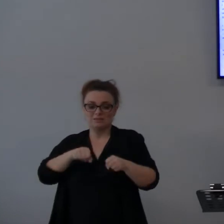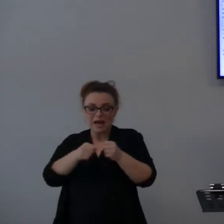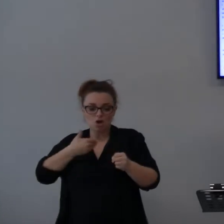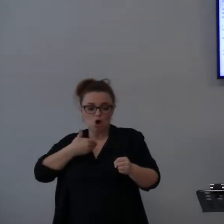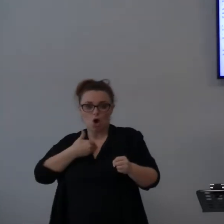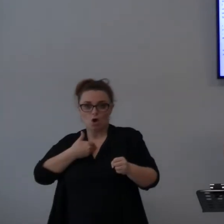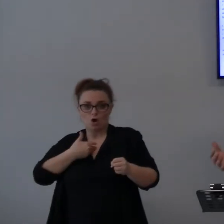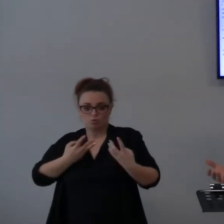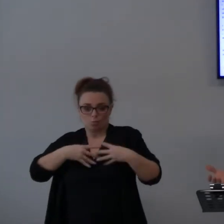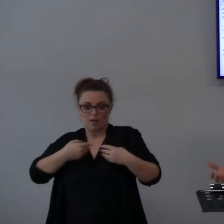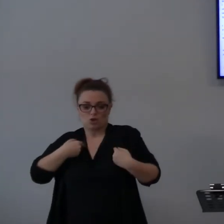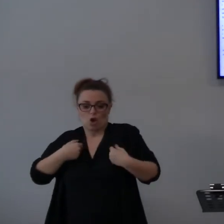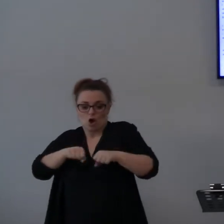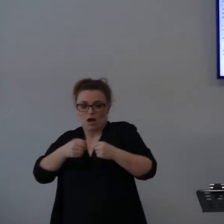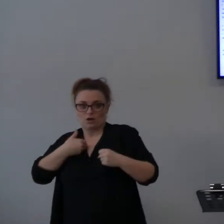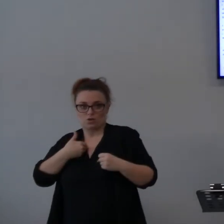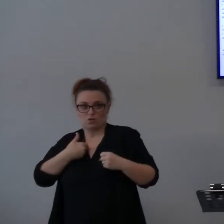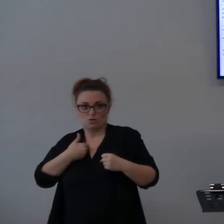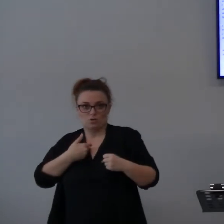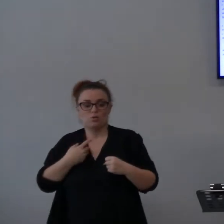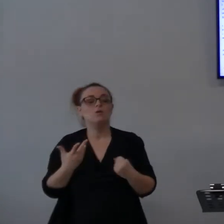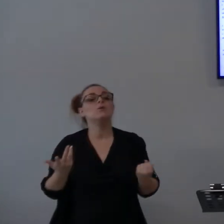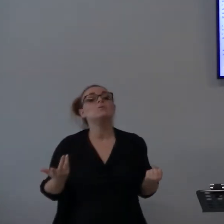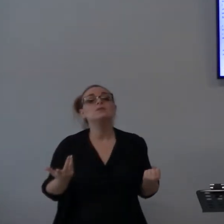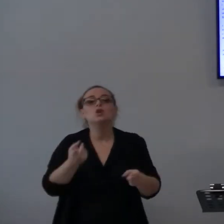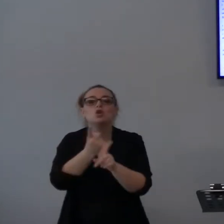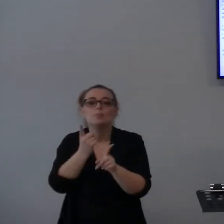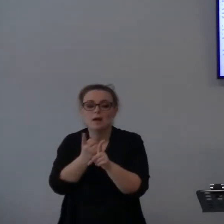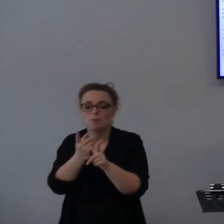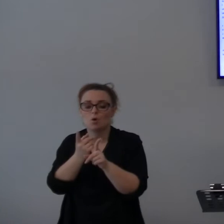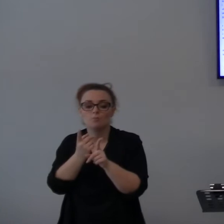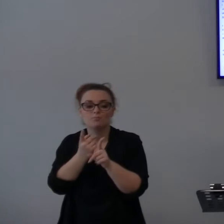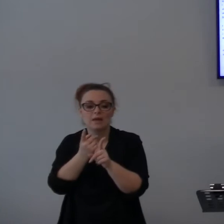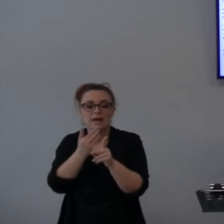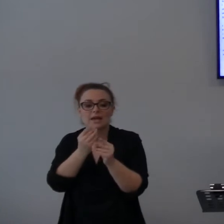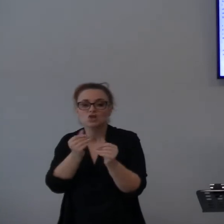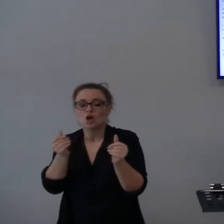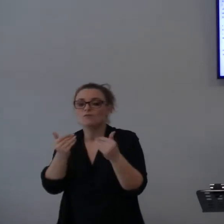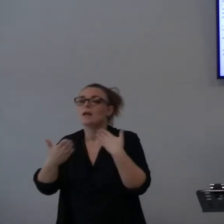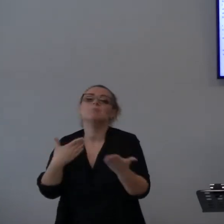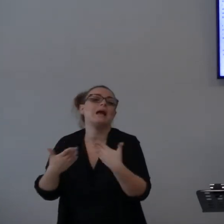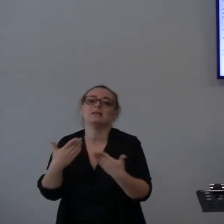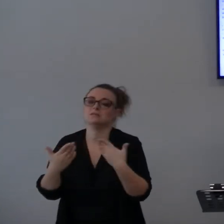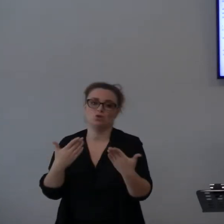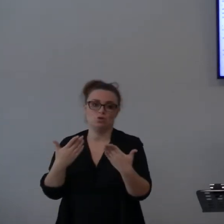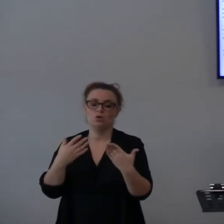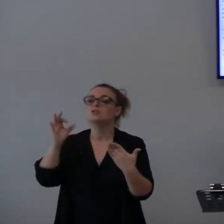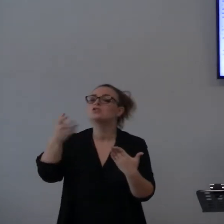dice, il sole non tramonti sulla vostra ira. Perché significa, al più presto, andate a